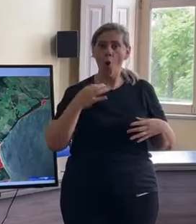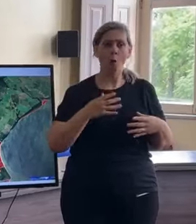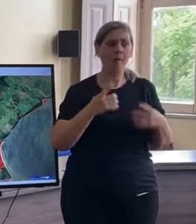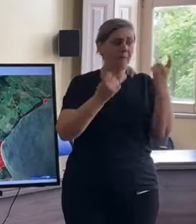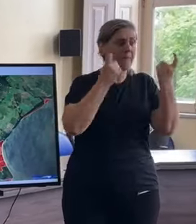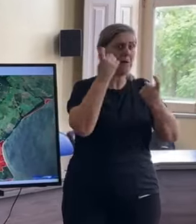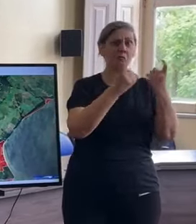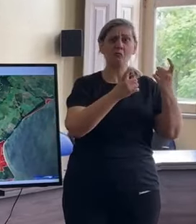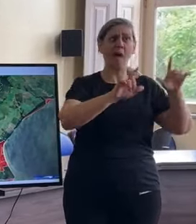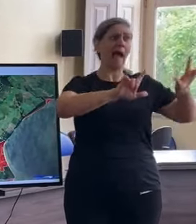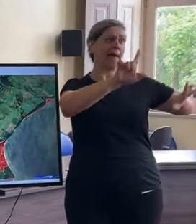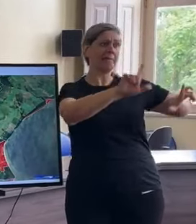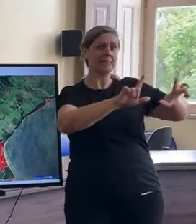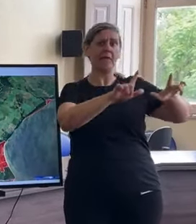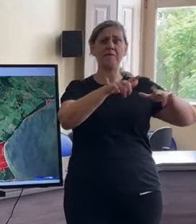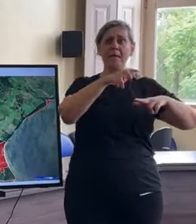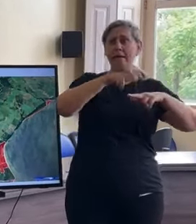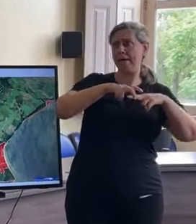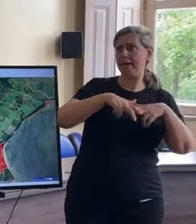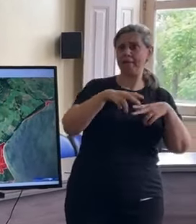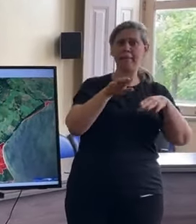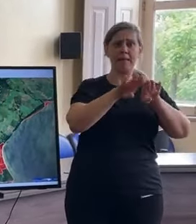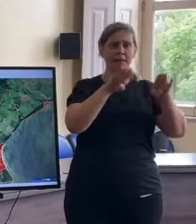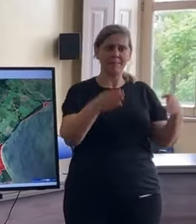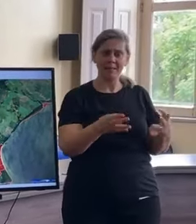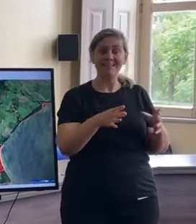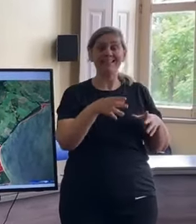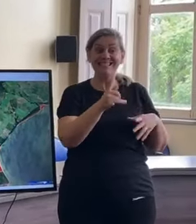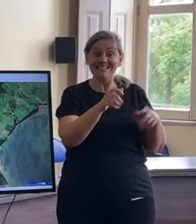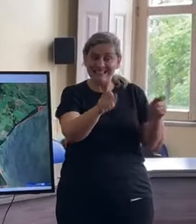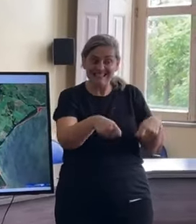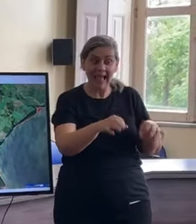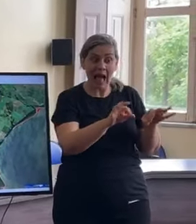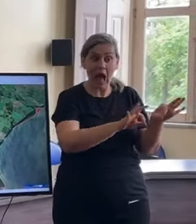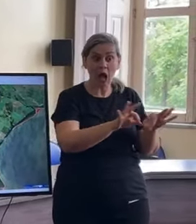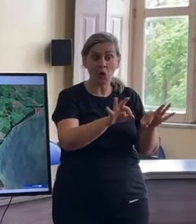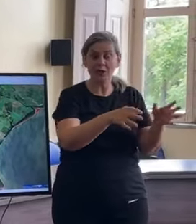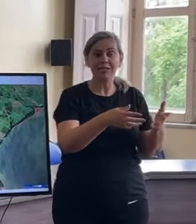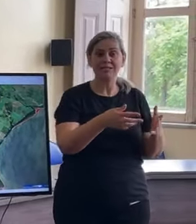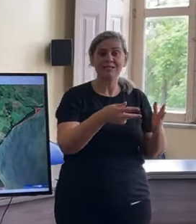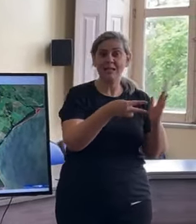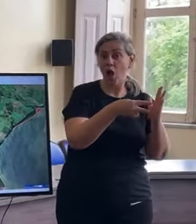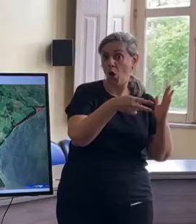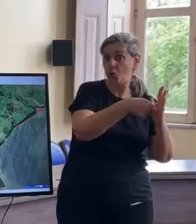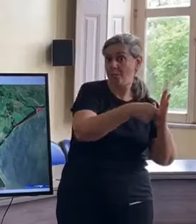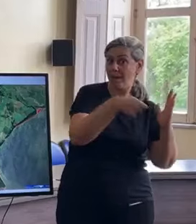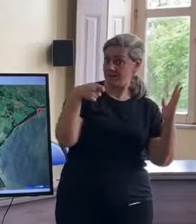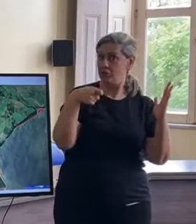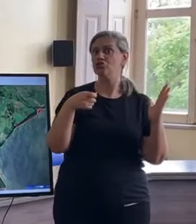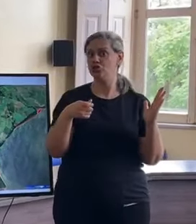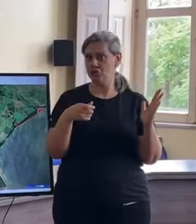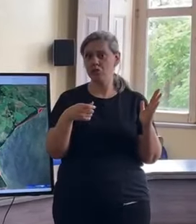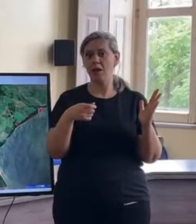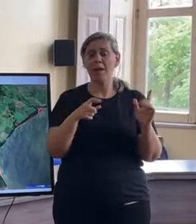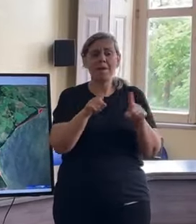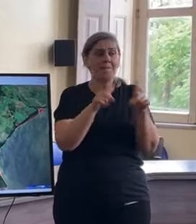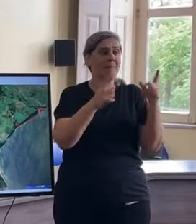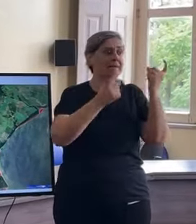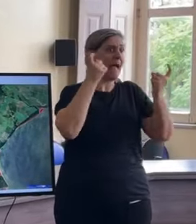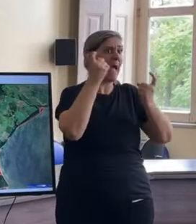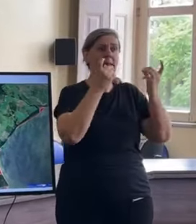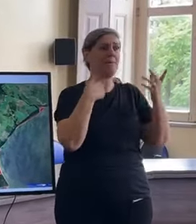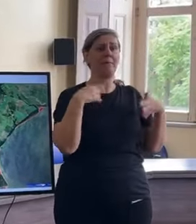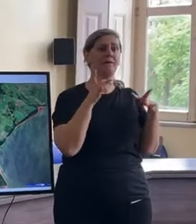móveis nesse momento, se puderem, levantem os móveis, tirem tudo da tomada, importante, levantem, mas não se